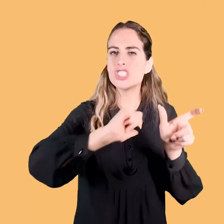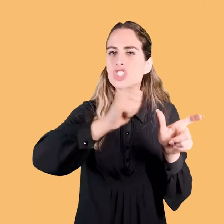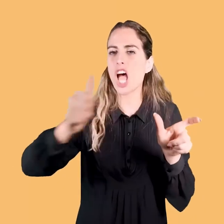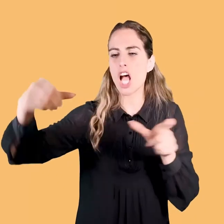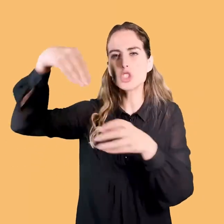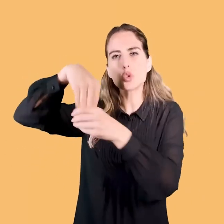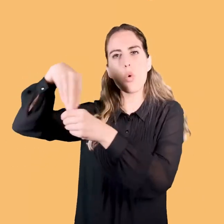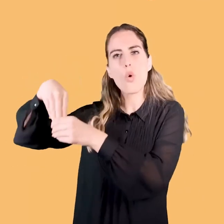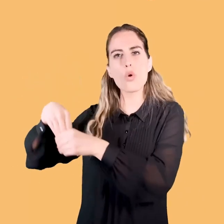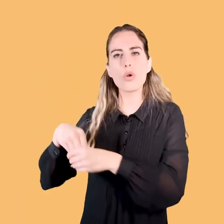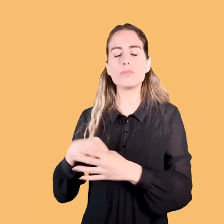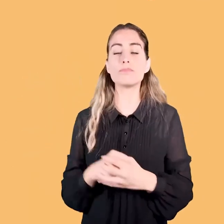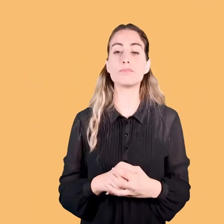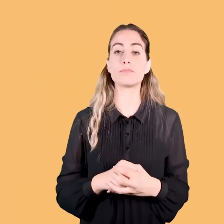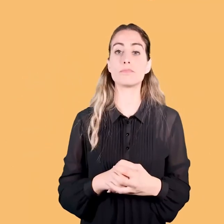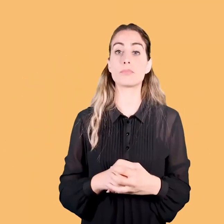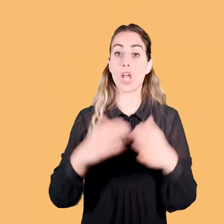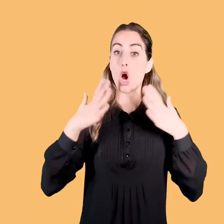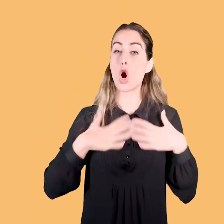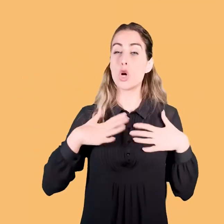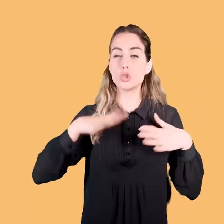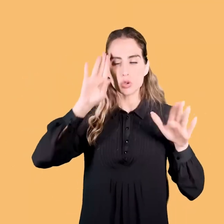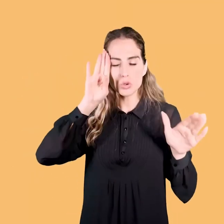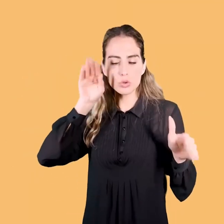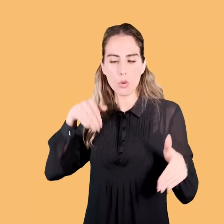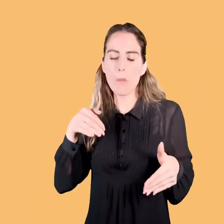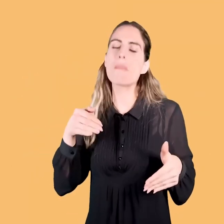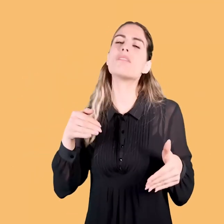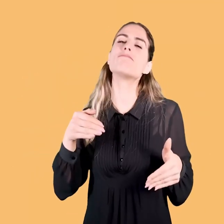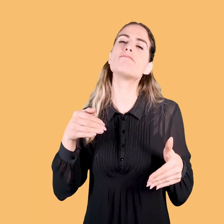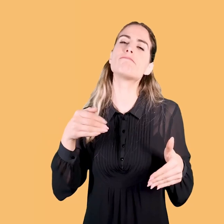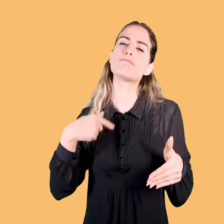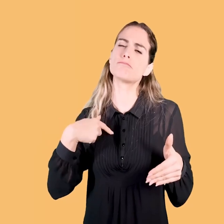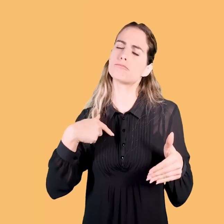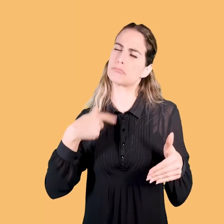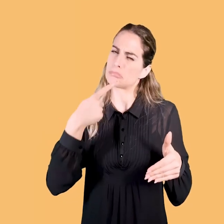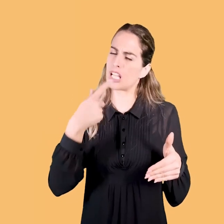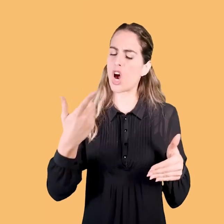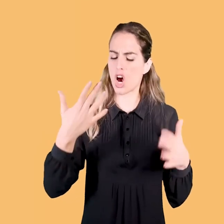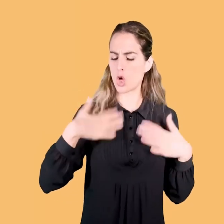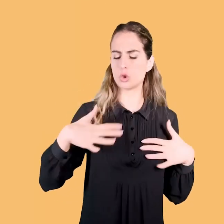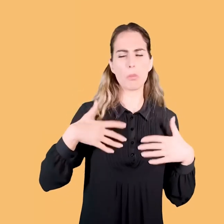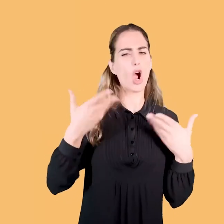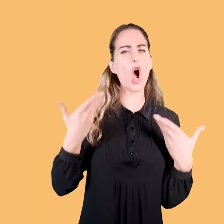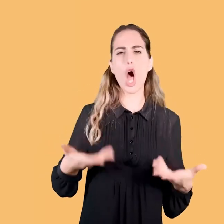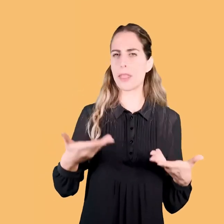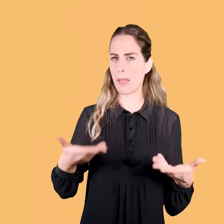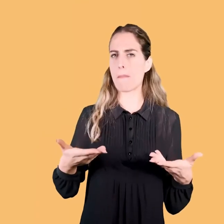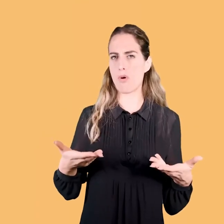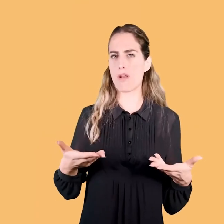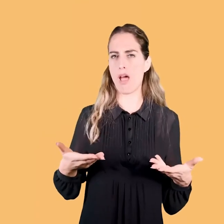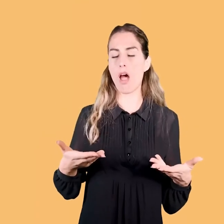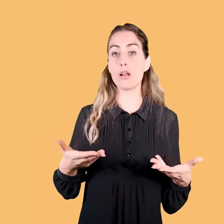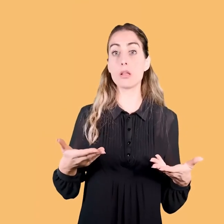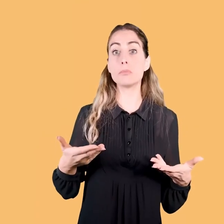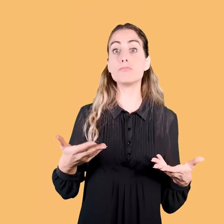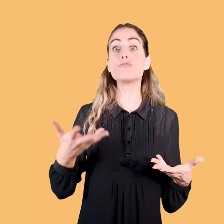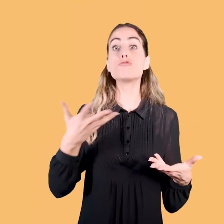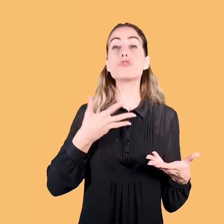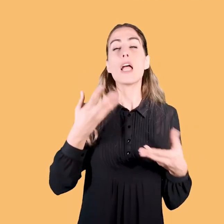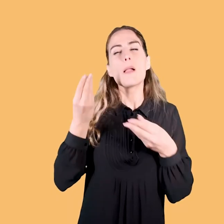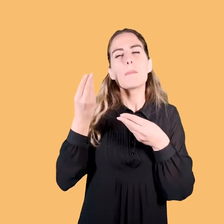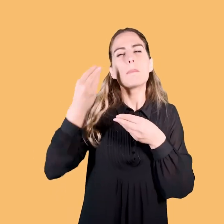ognuno di noi. Riguardo ai costumi, mi sento di dire che sono contemporanei, con un lieve